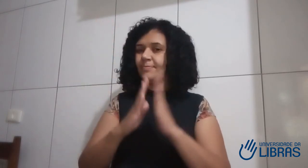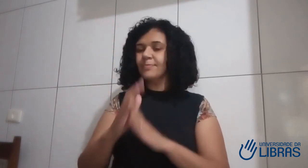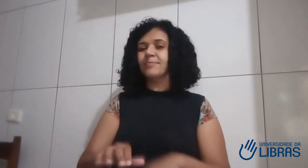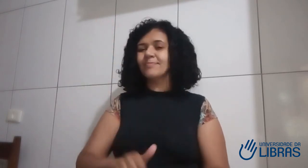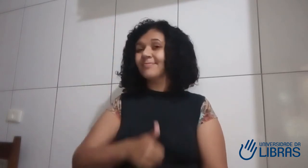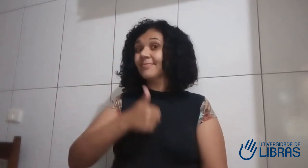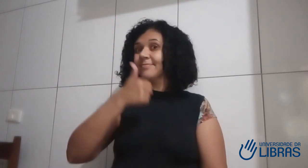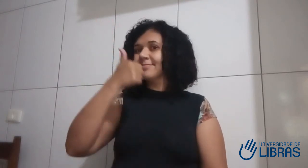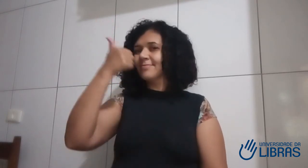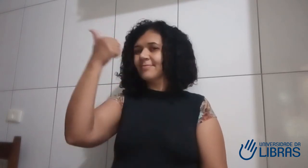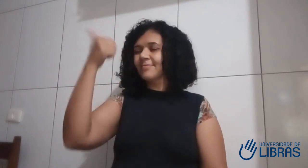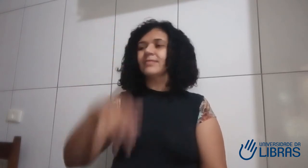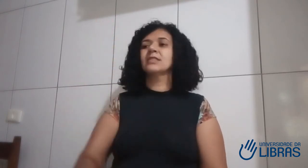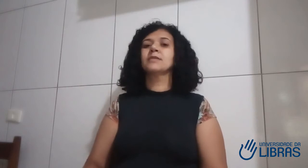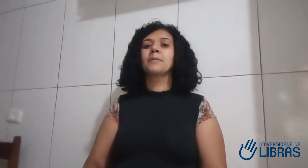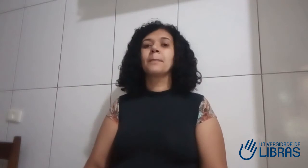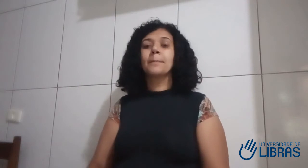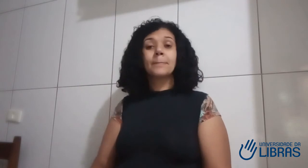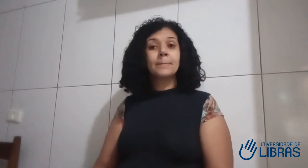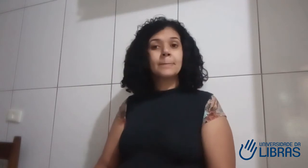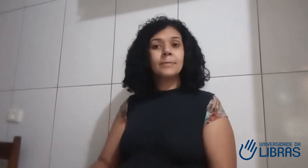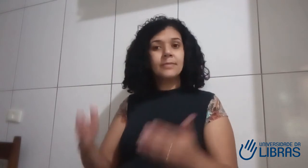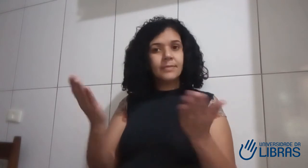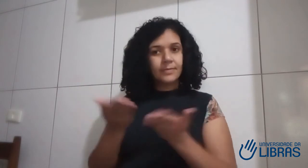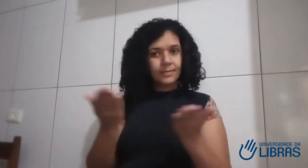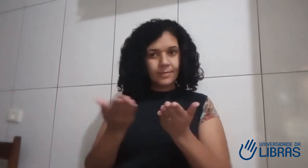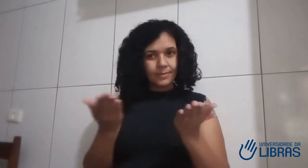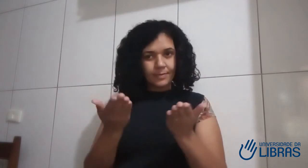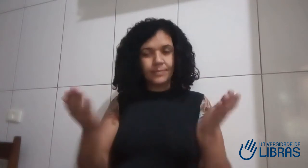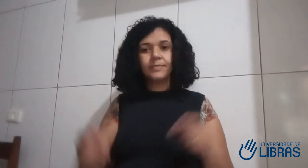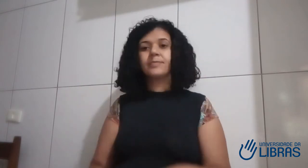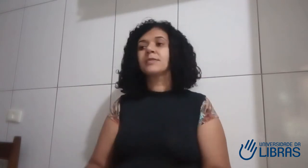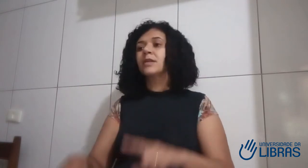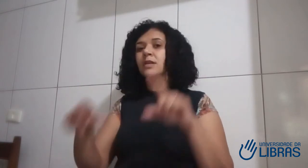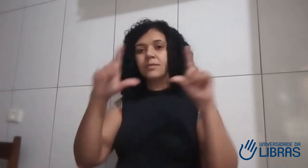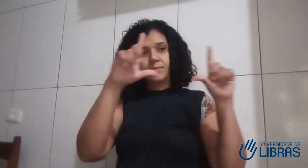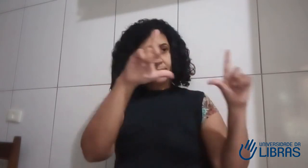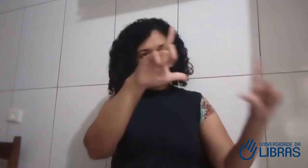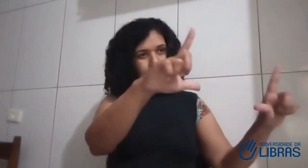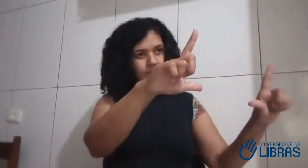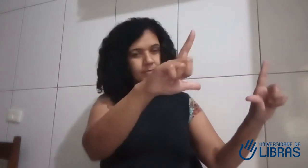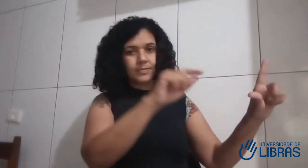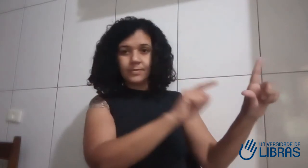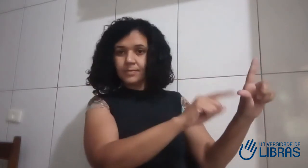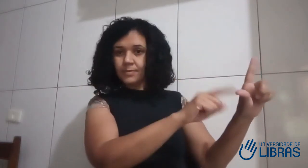eu consigo me comunicar com os surdos. Agora, quando eu vejo um intérprete na TV, eu consigo entender